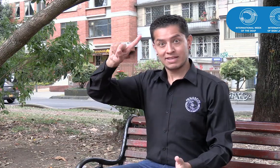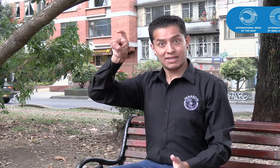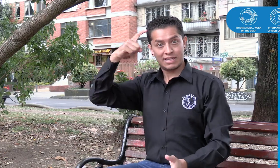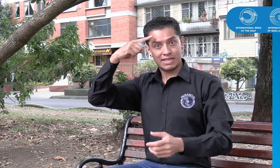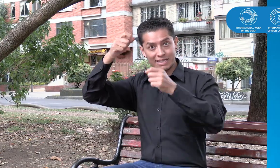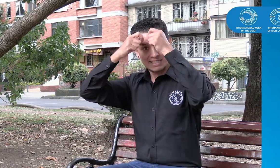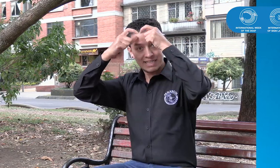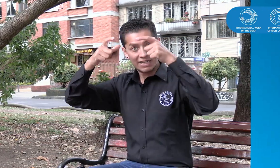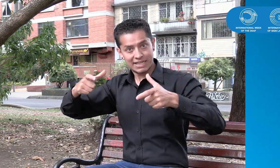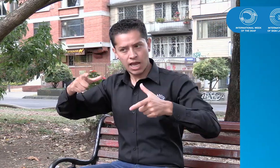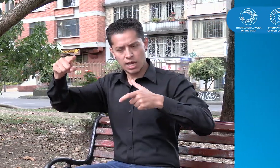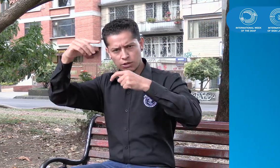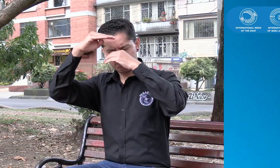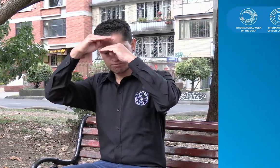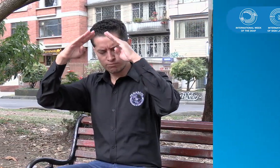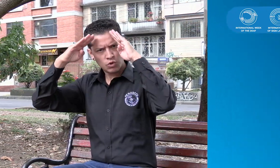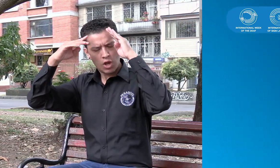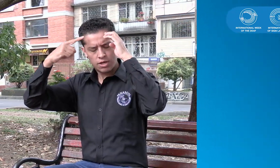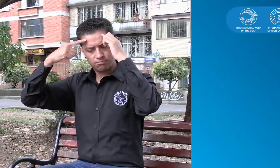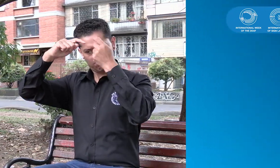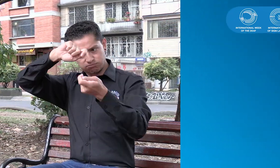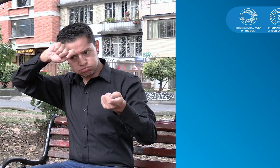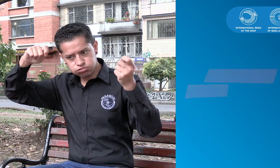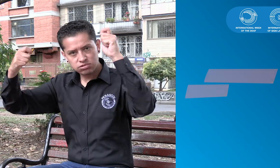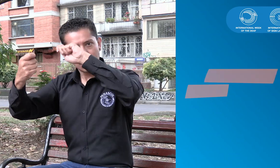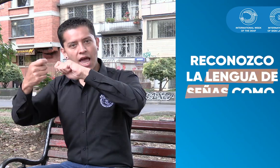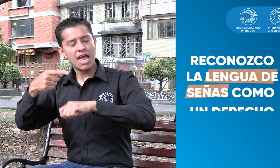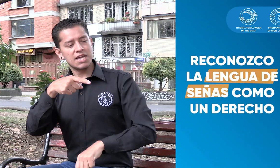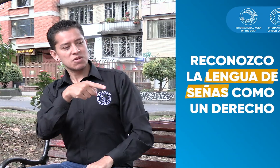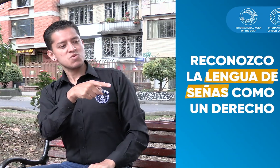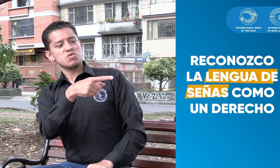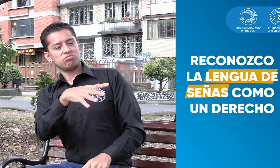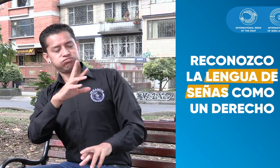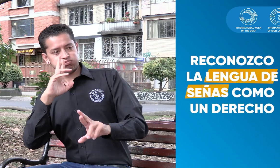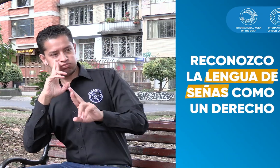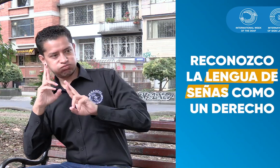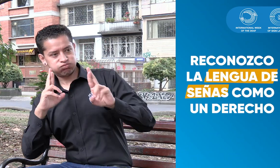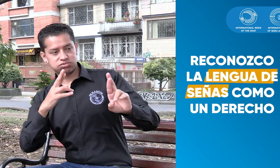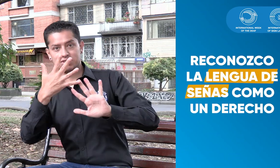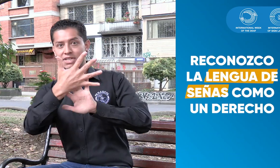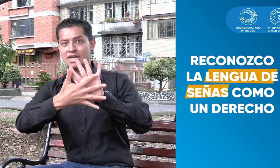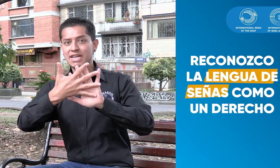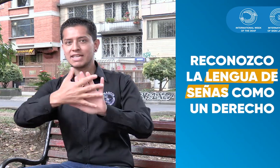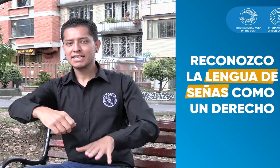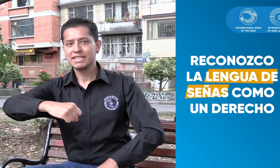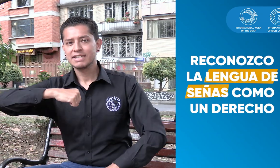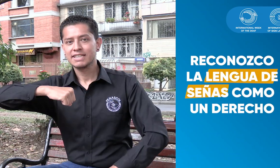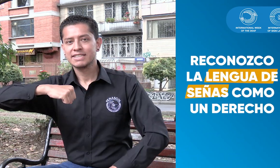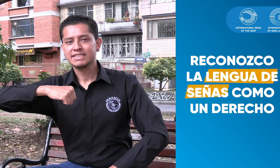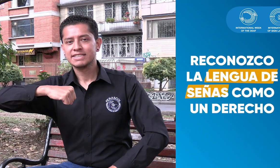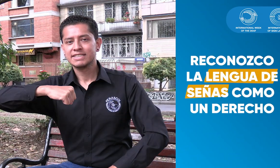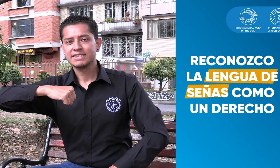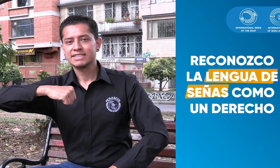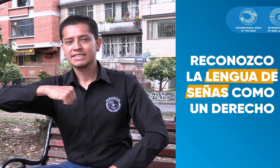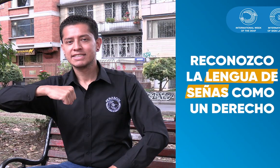instituciones, las entidades, es el reconocimiento de la lengua de señas como un derecho para las personas sordas.